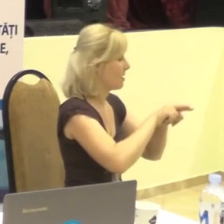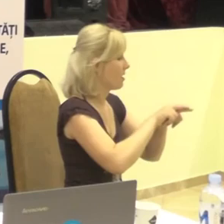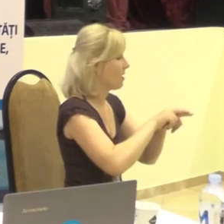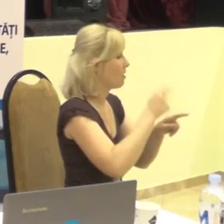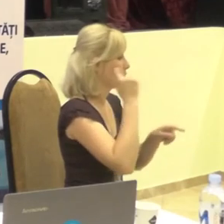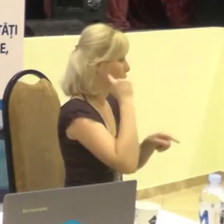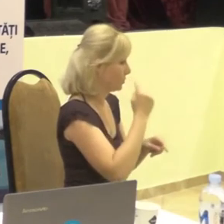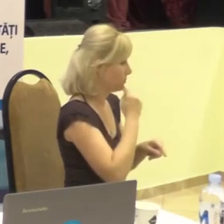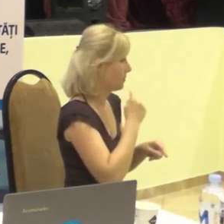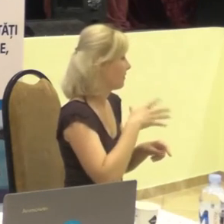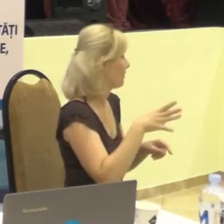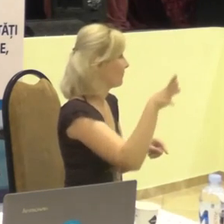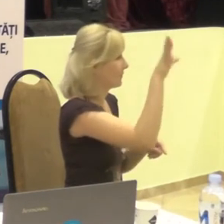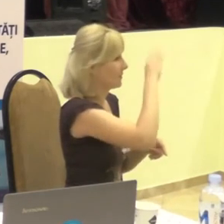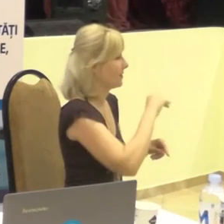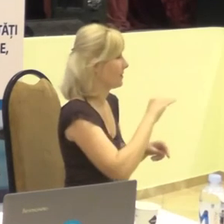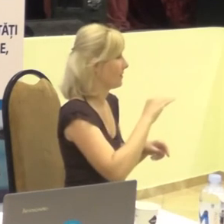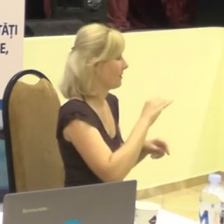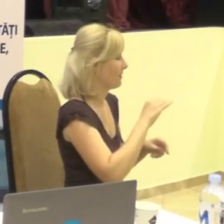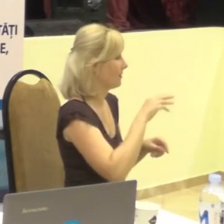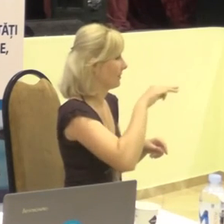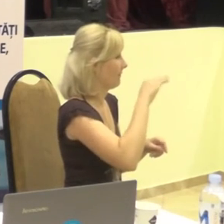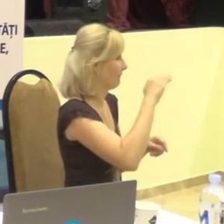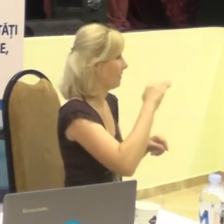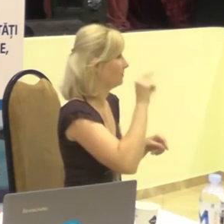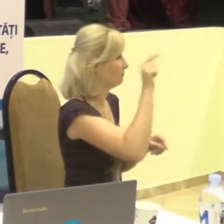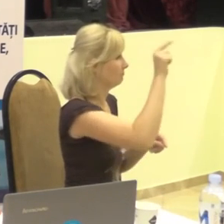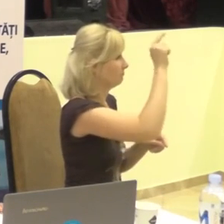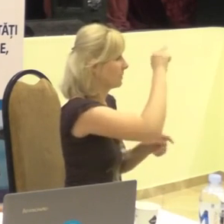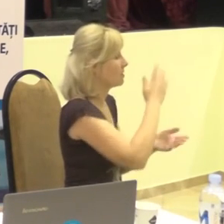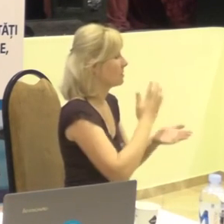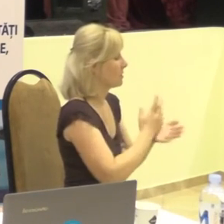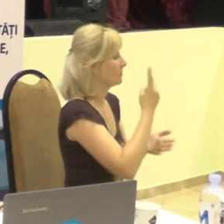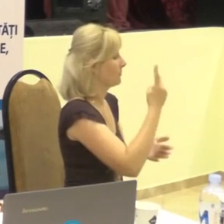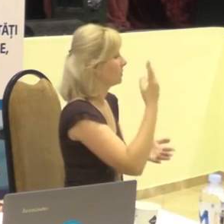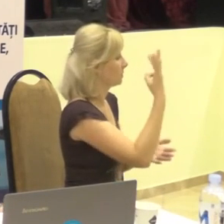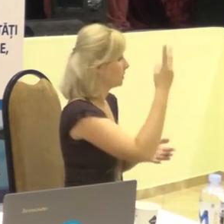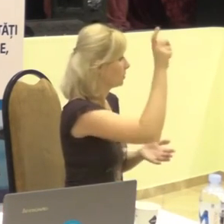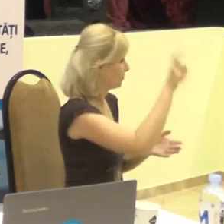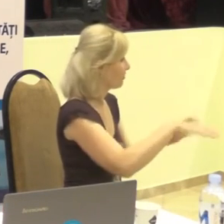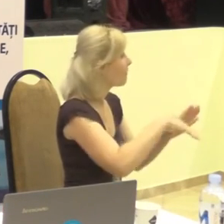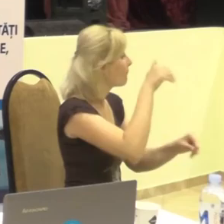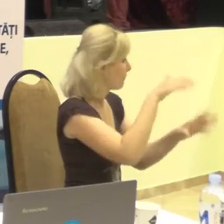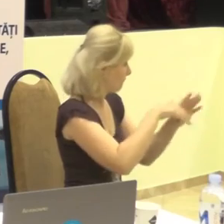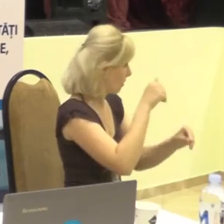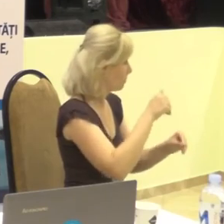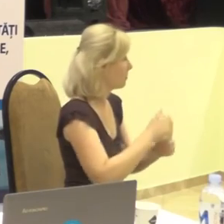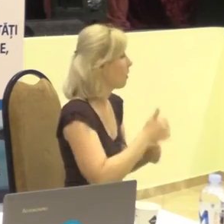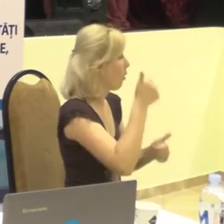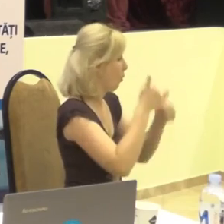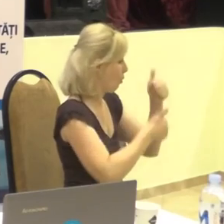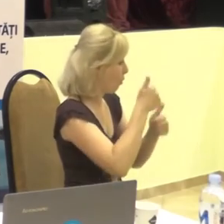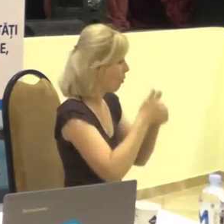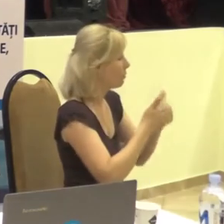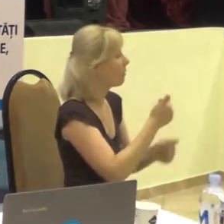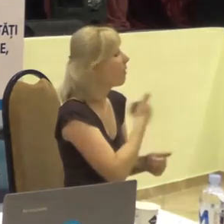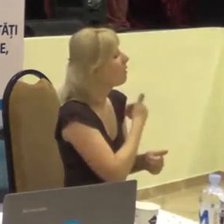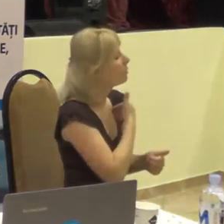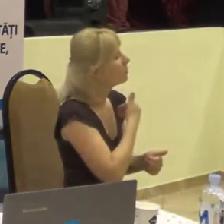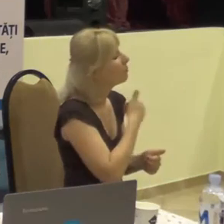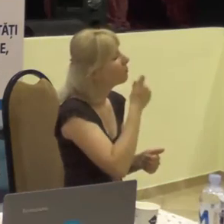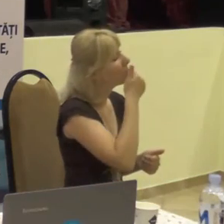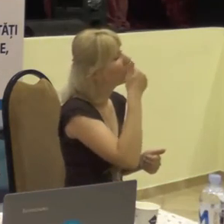Sunt 23 de concurențe electorală și aș vrea să vă întreb dacă, de